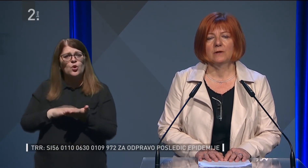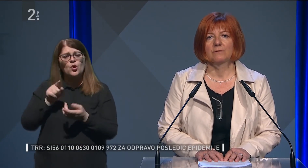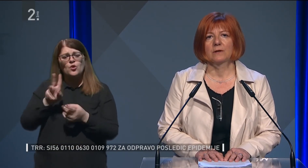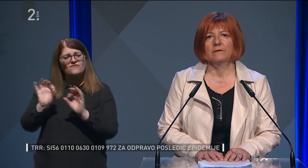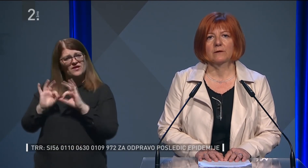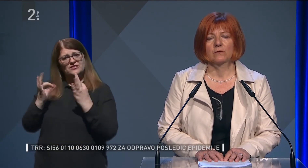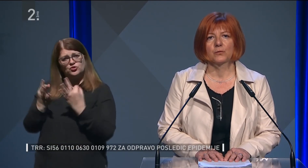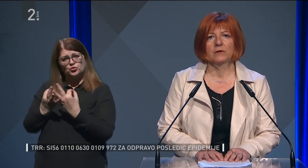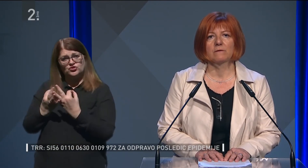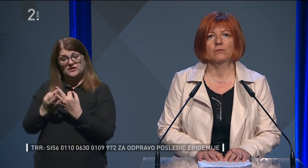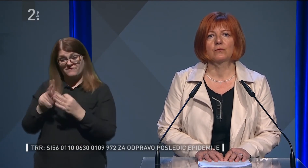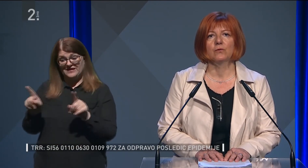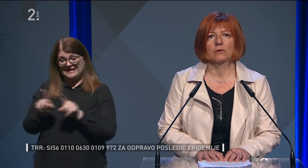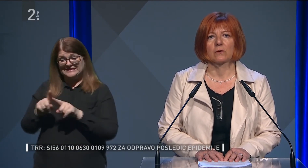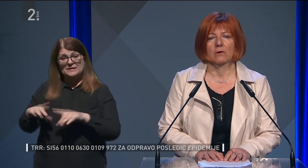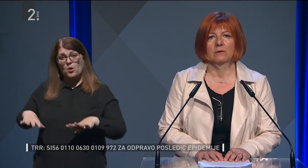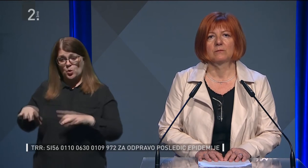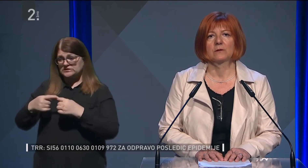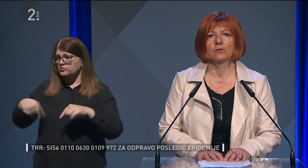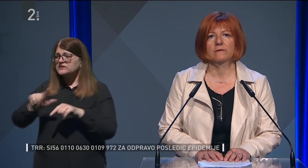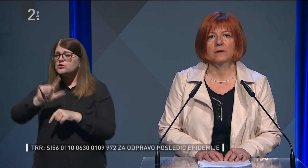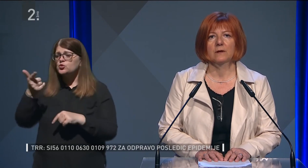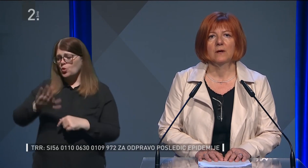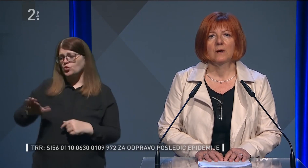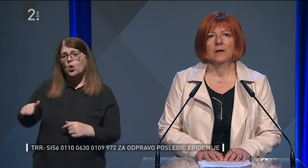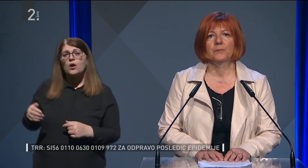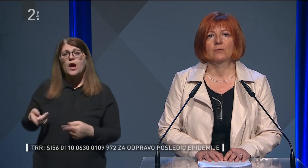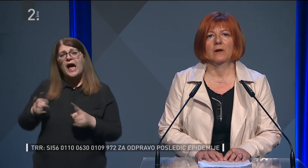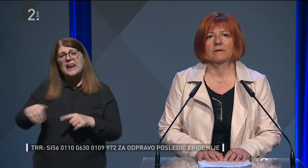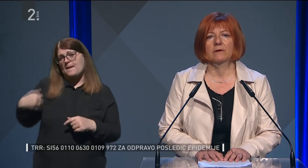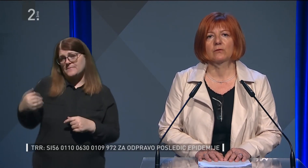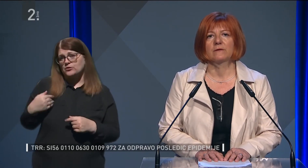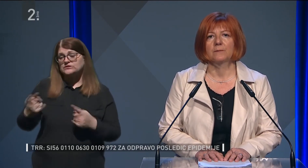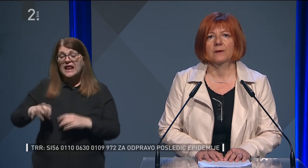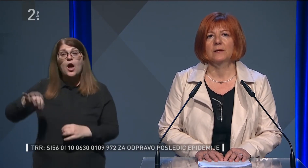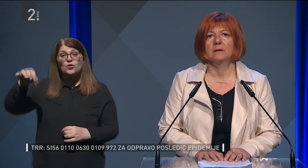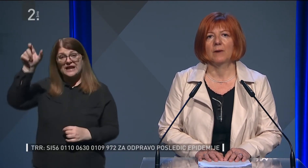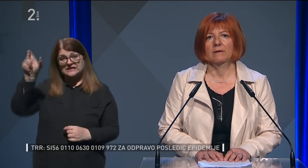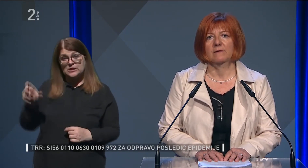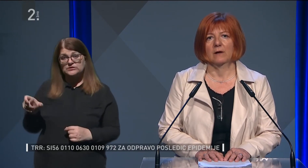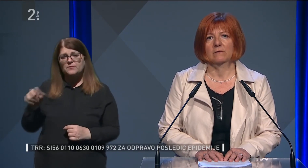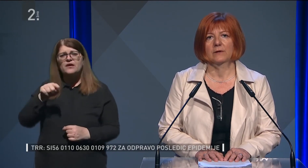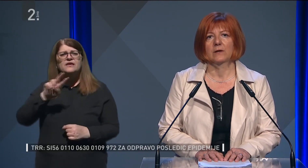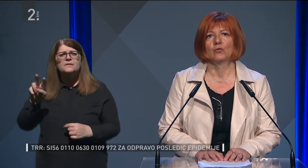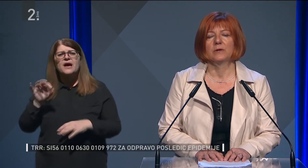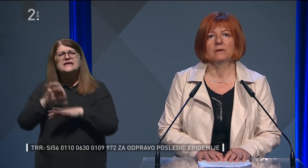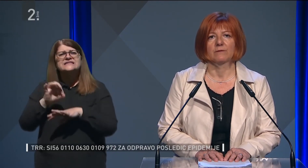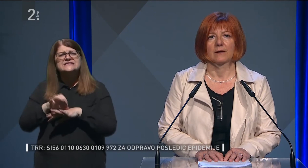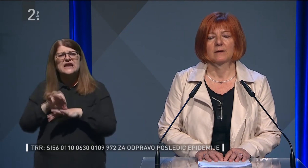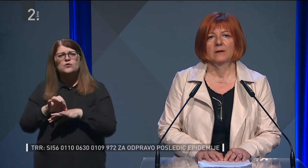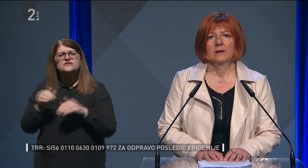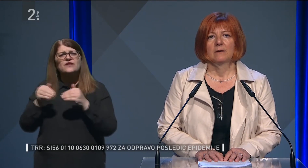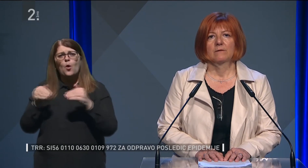družini v istem gospodinstvu drug otrok, mladostnik ali pa odrasla oseba, ki ima zdravstvene